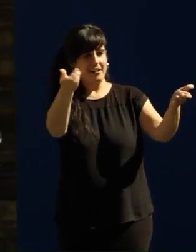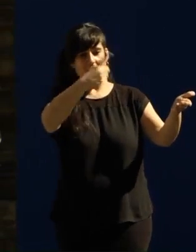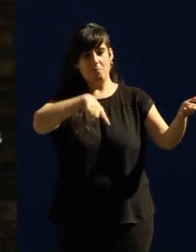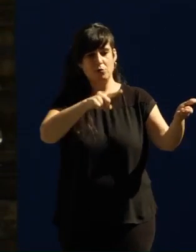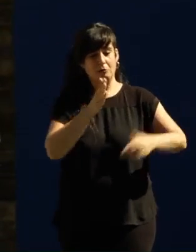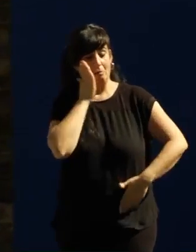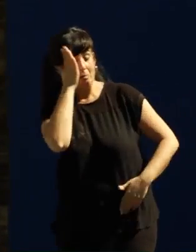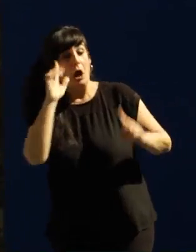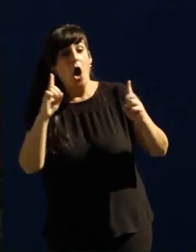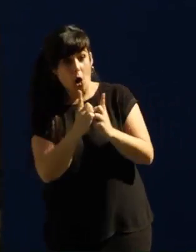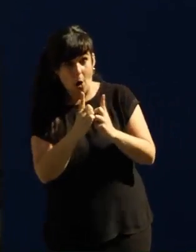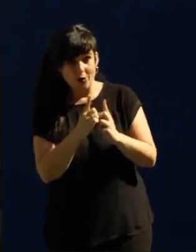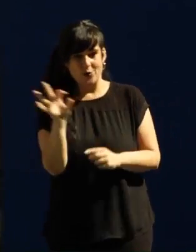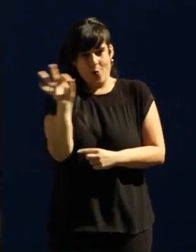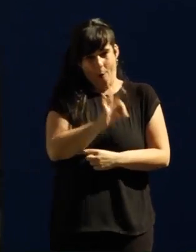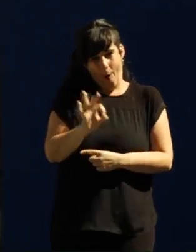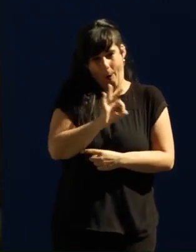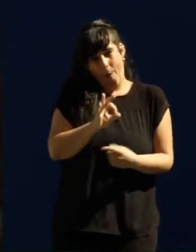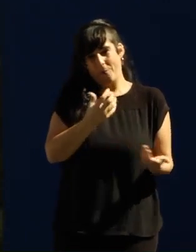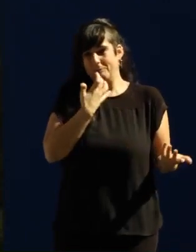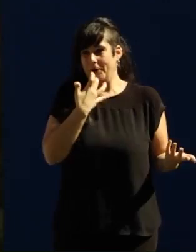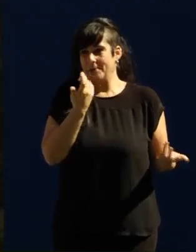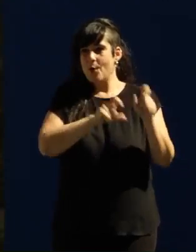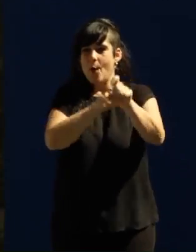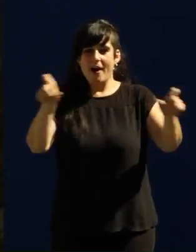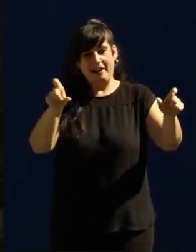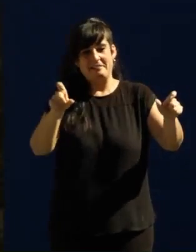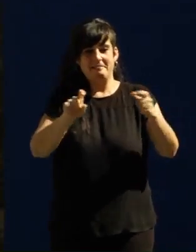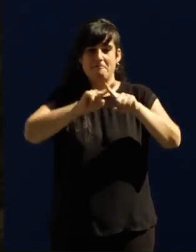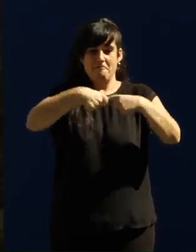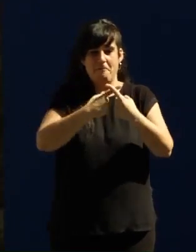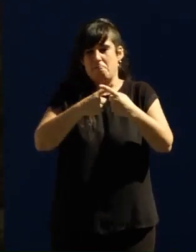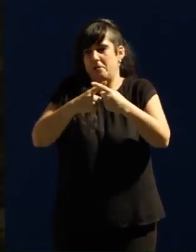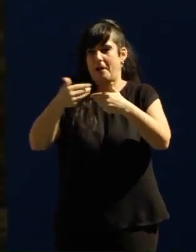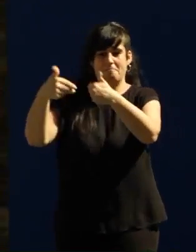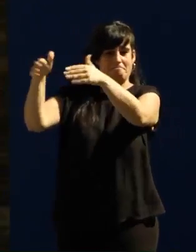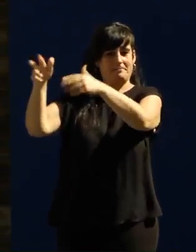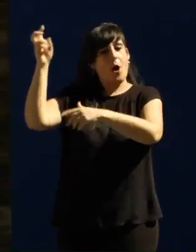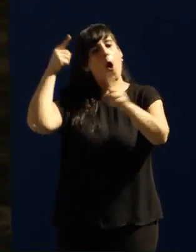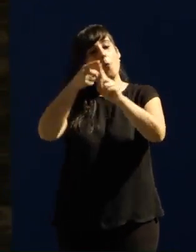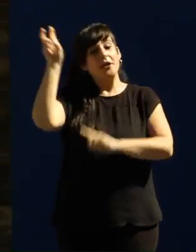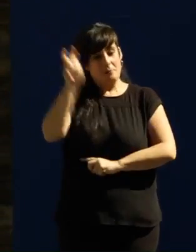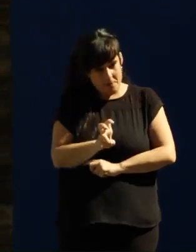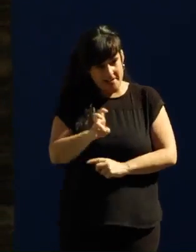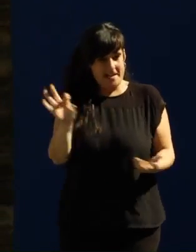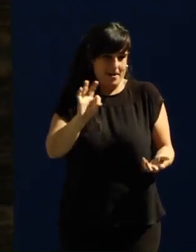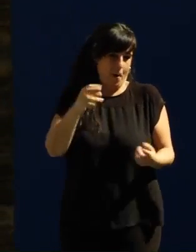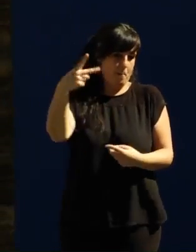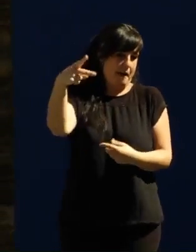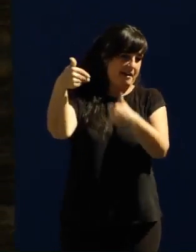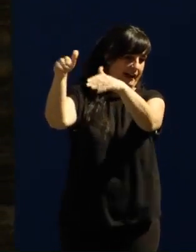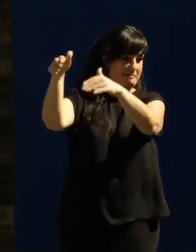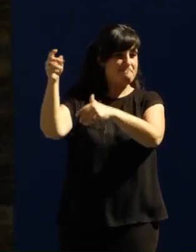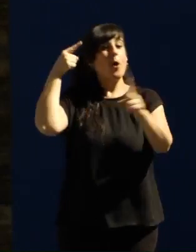de sueño, a la gente que os estáis quitando horas para estar con los vuestros, para estar con la familia, para estar con la pareja, para estar con los hijos,